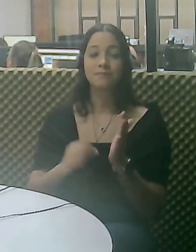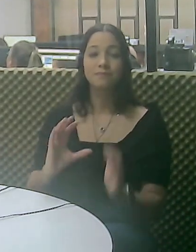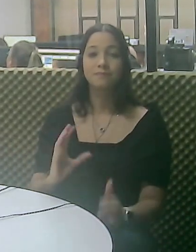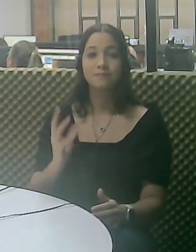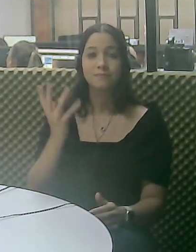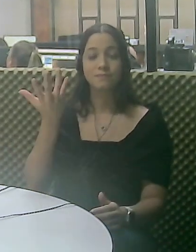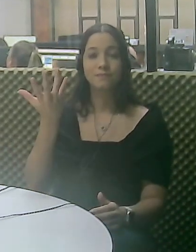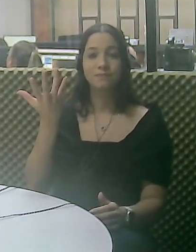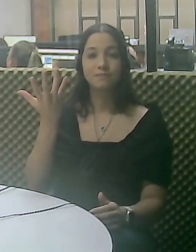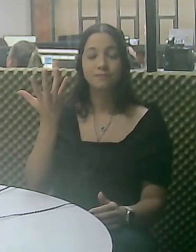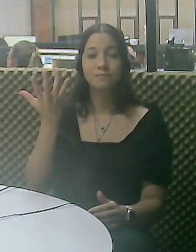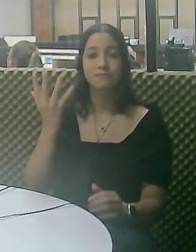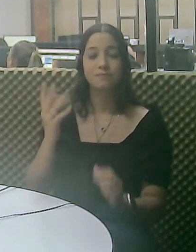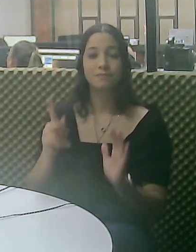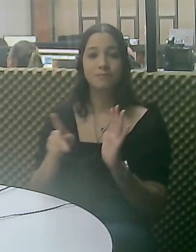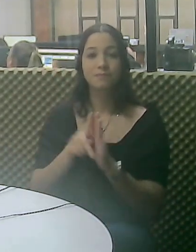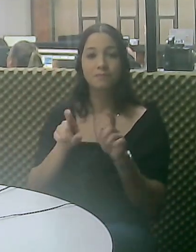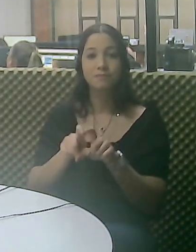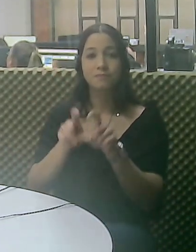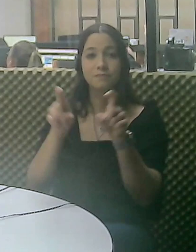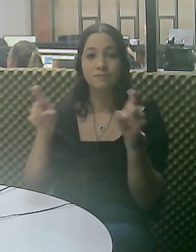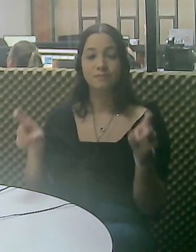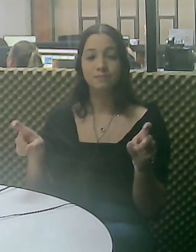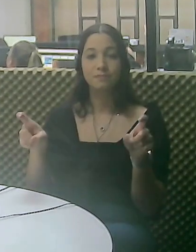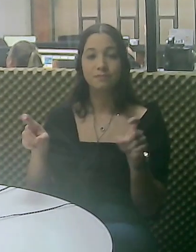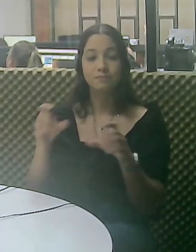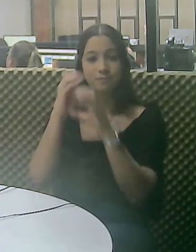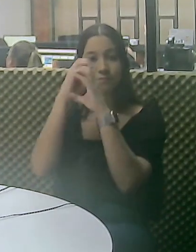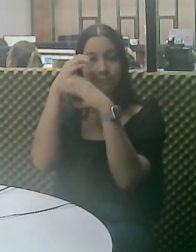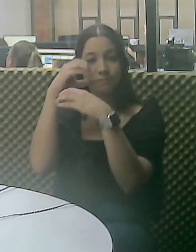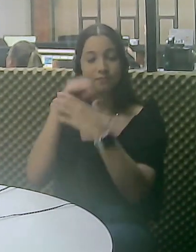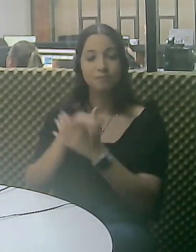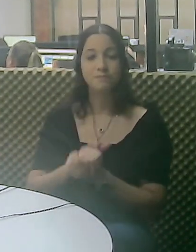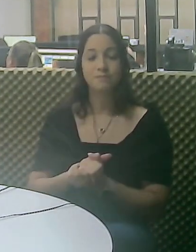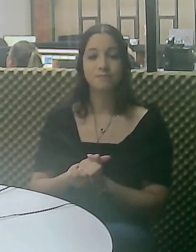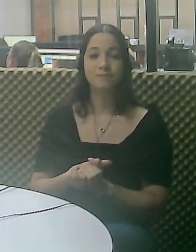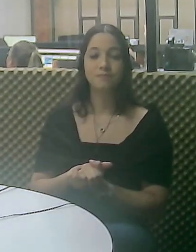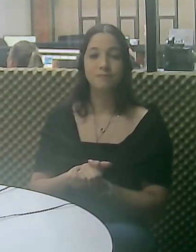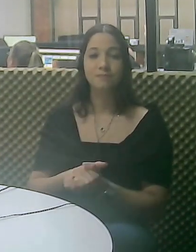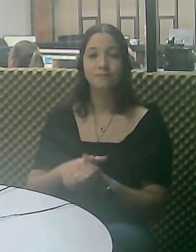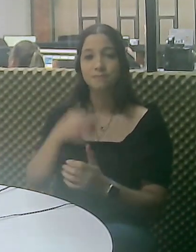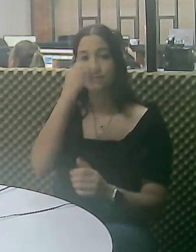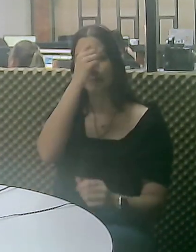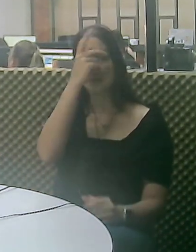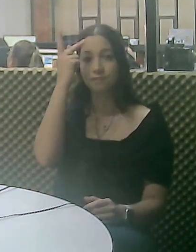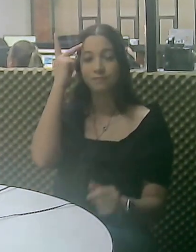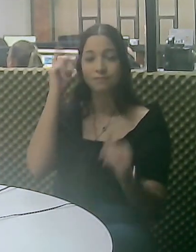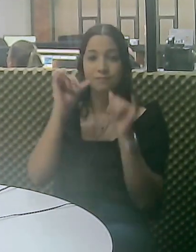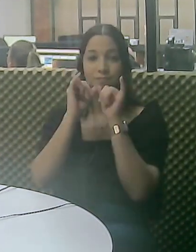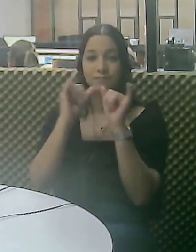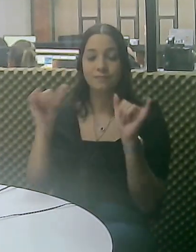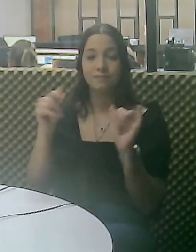Prefeitura abre credenciamento para a realização de procedimentos ginecológicos.